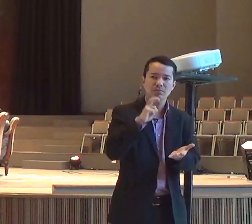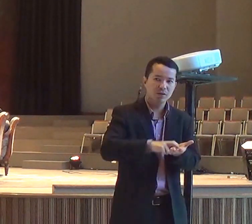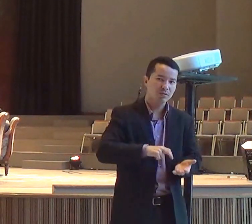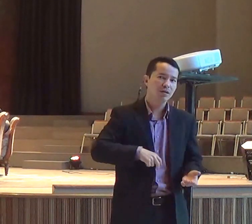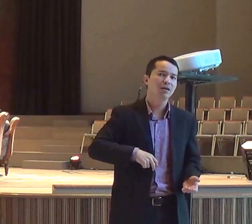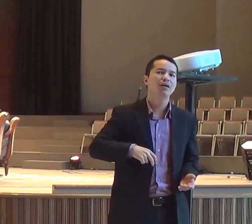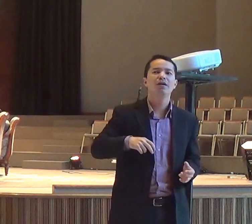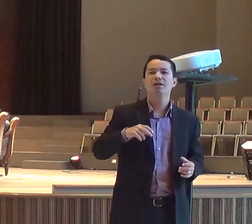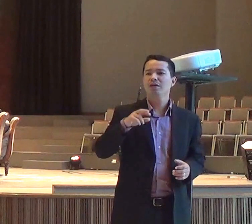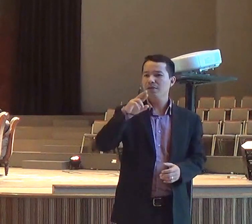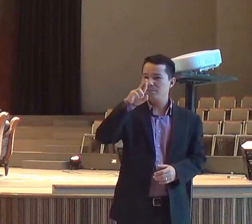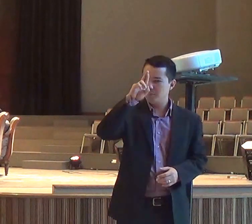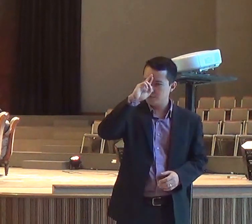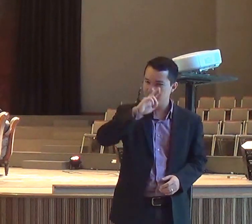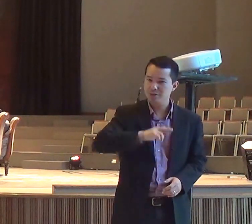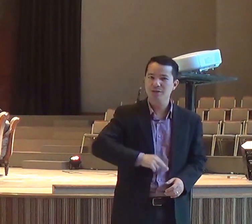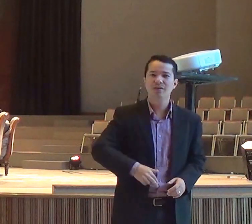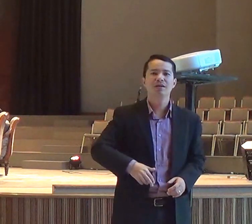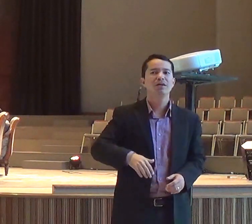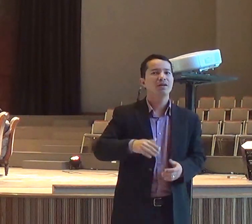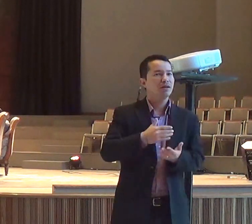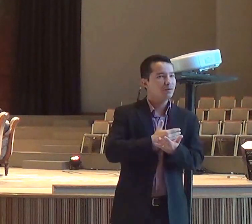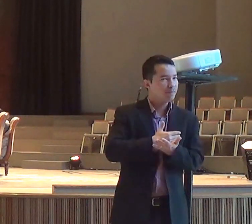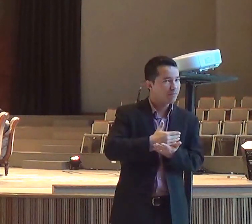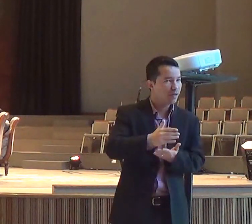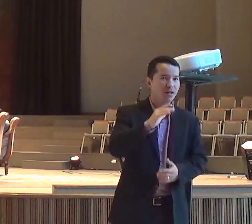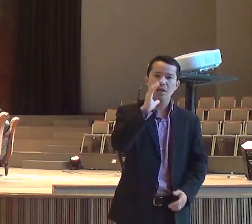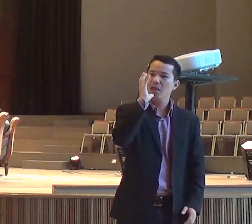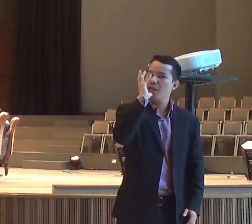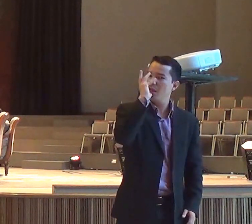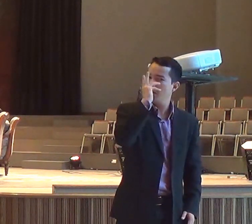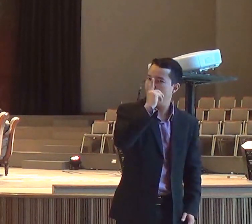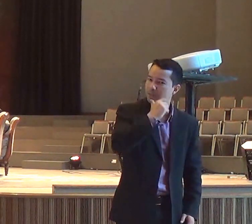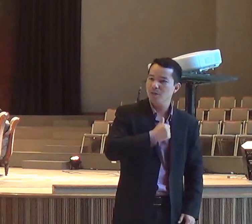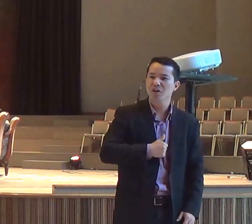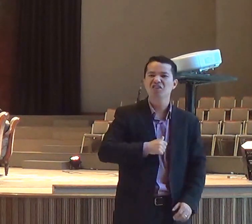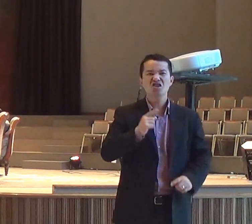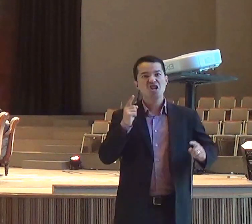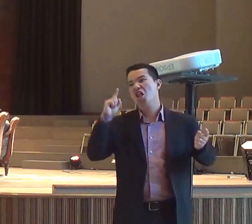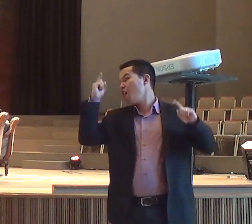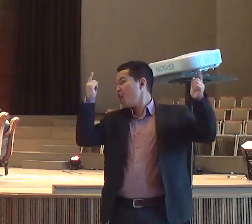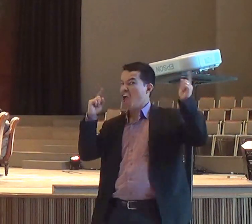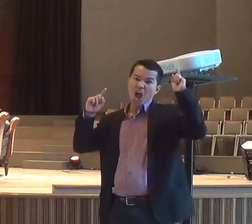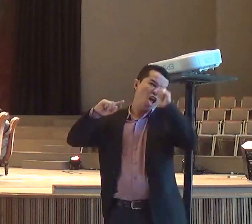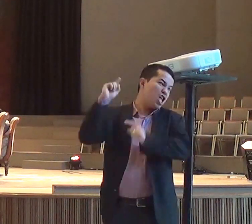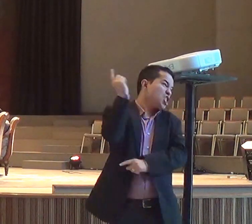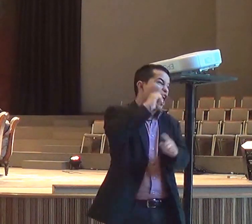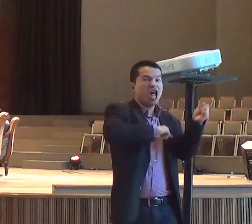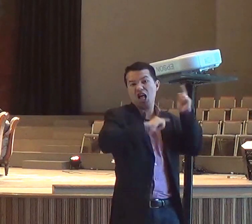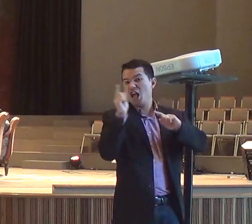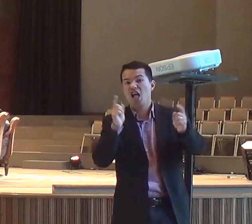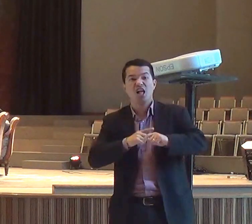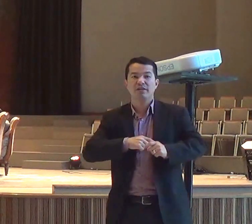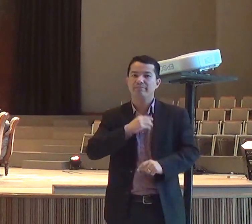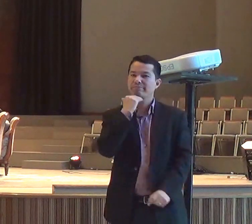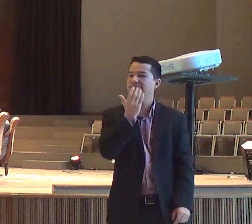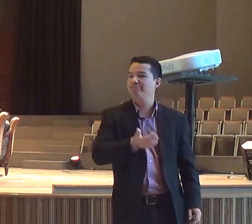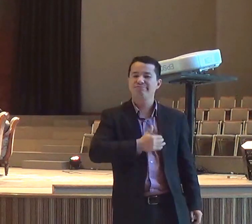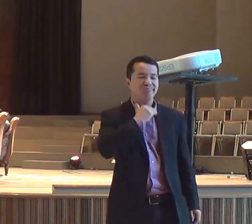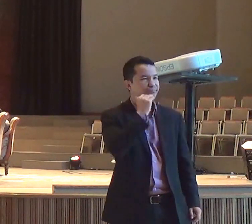Às vezes a gente não escuta, a voz de Deus, porque, a gente está